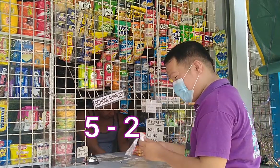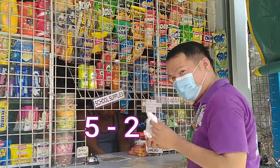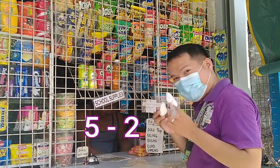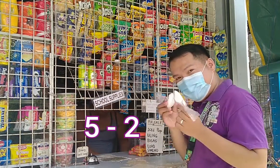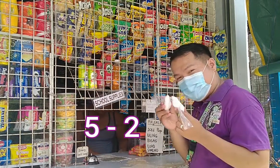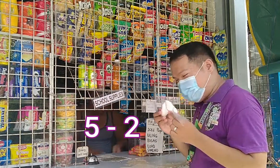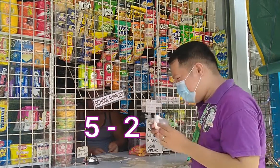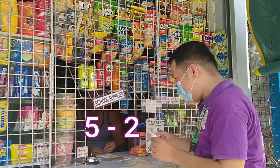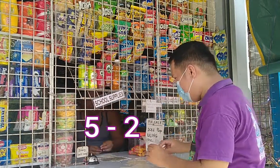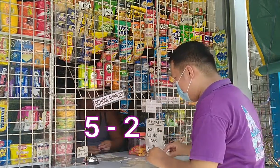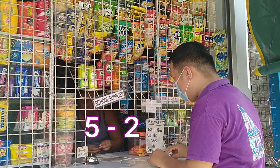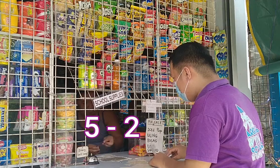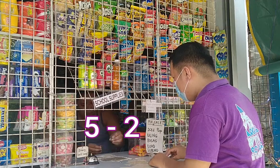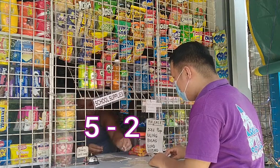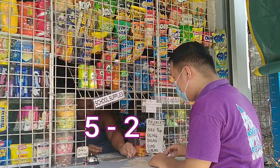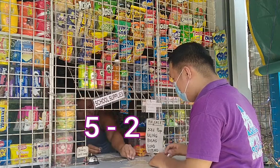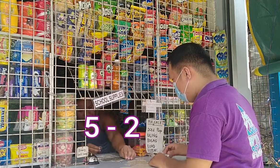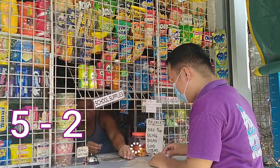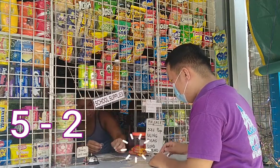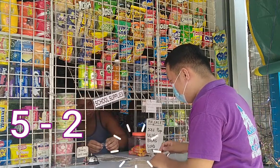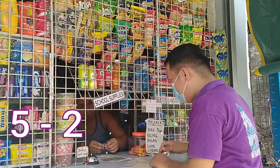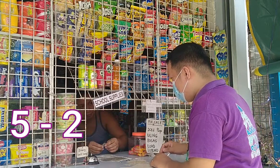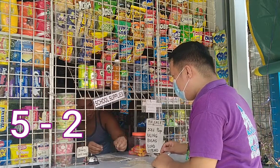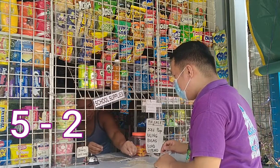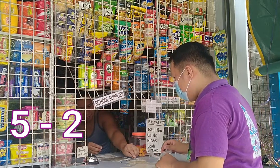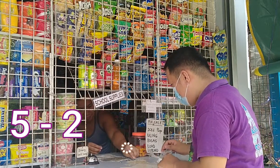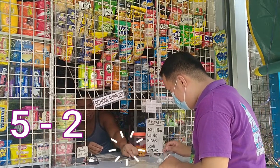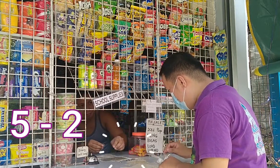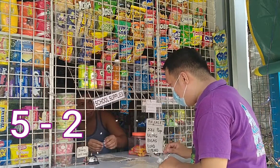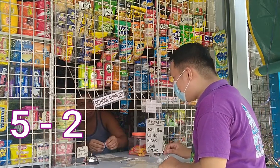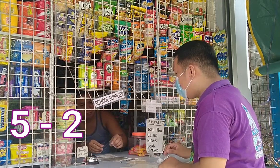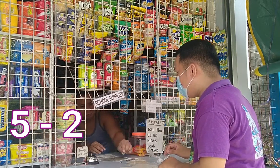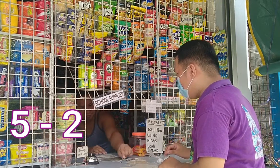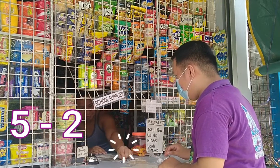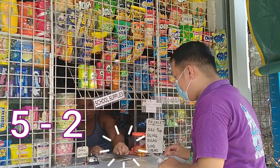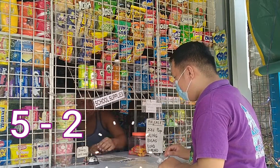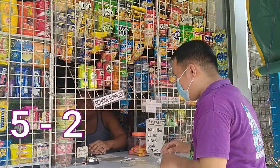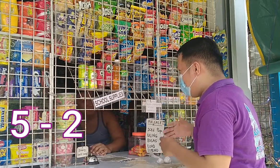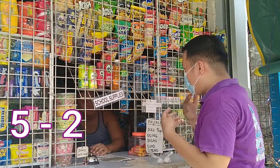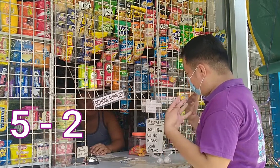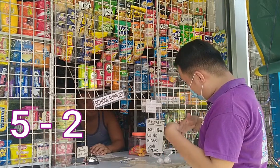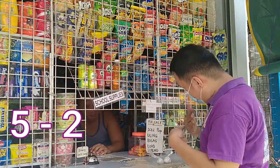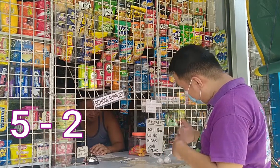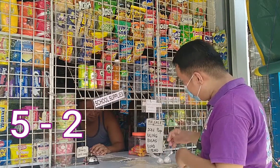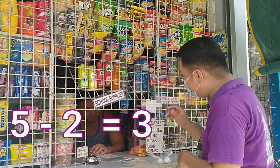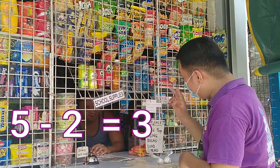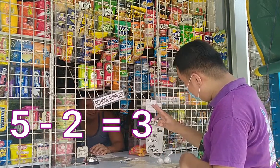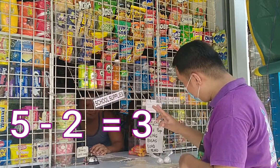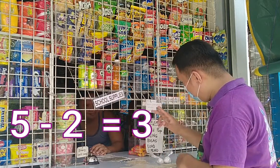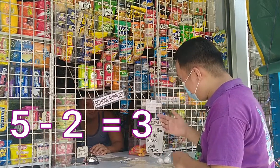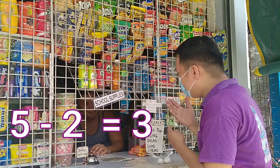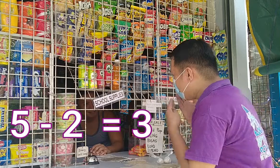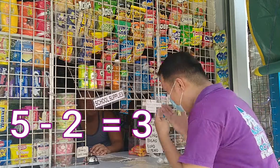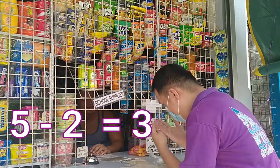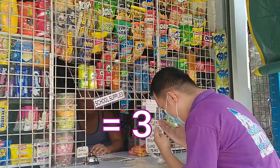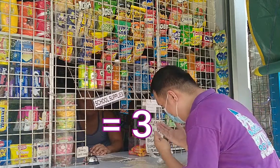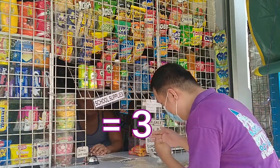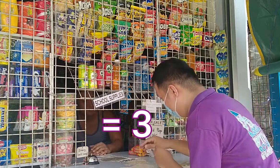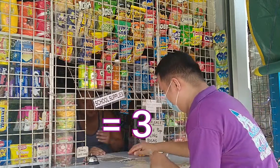Meron tayong nabiling dalawang asin. Ang sukli ay 1, 2, and 3. Wow! 3 pesos ang sukli. Salamat po.